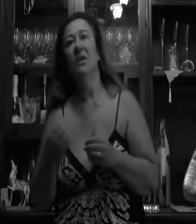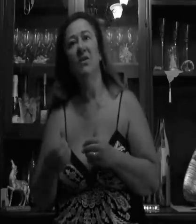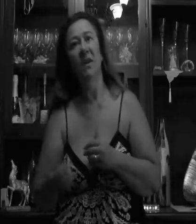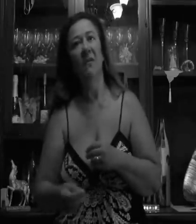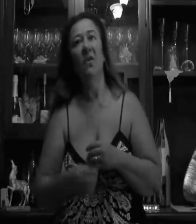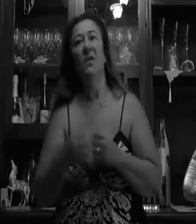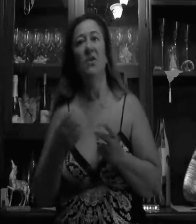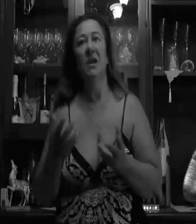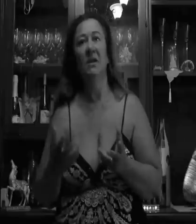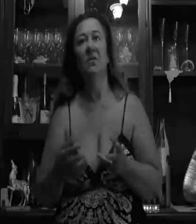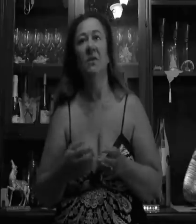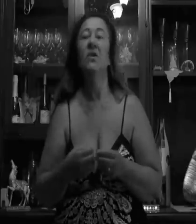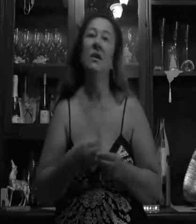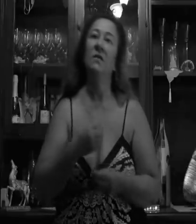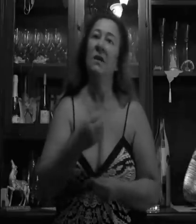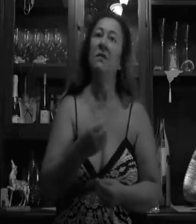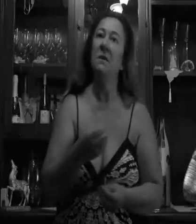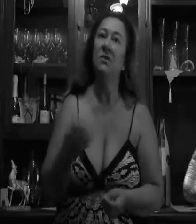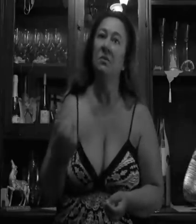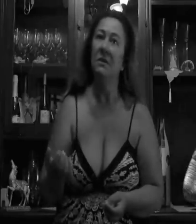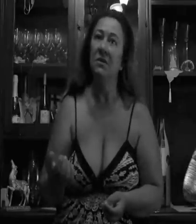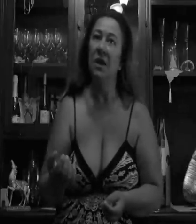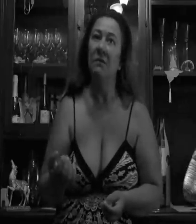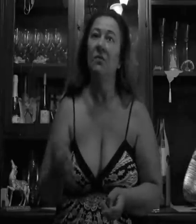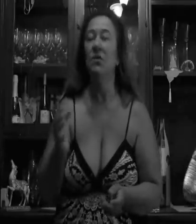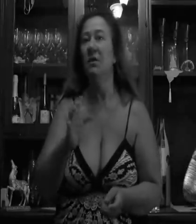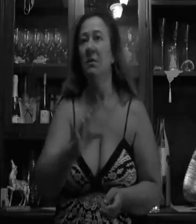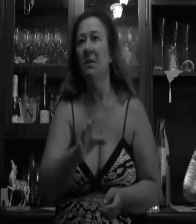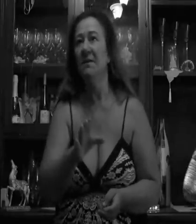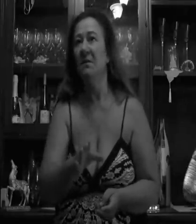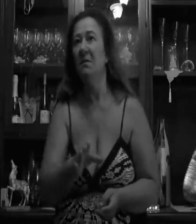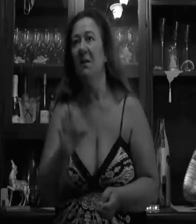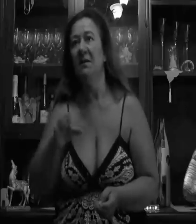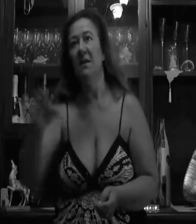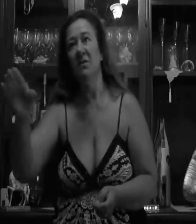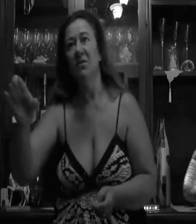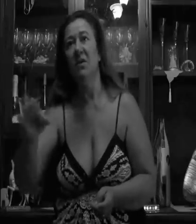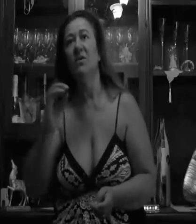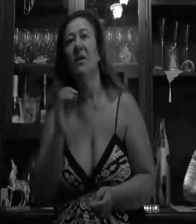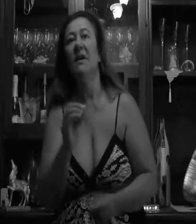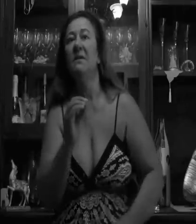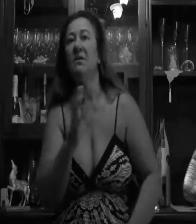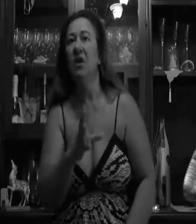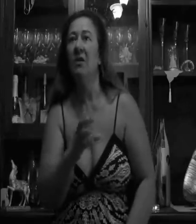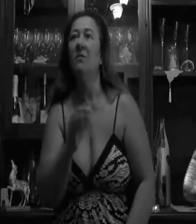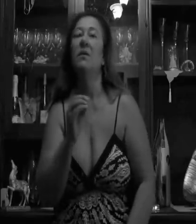inizio ai lavori, c'era l'inaugurazione che veniva il ministro Prestigiacomo, faccio una premessa prima di iniziare questo discorso, che la Prestigiacomo